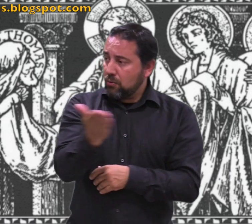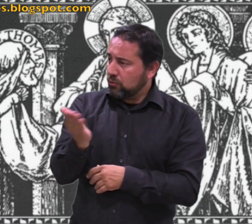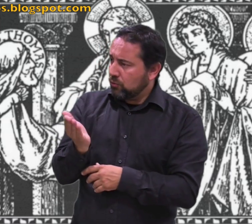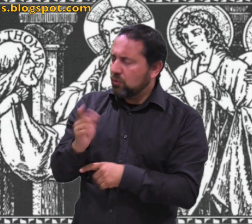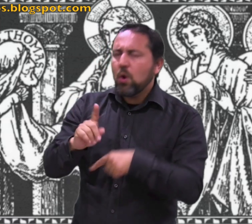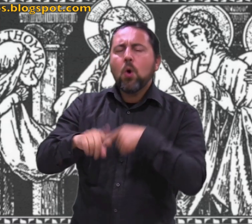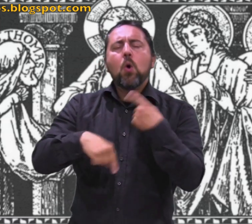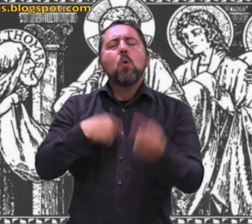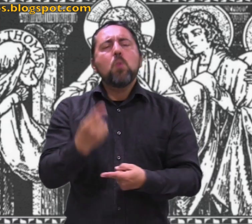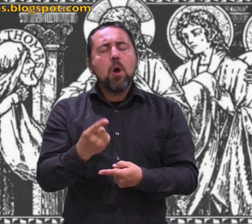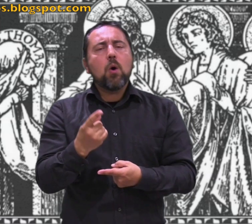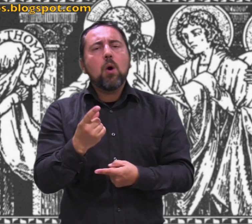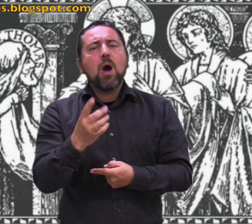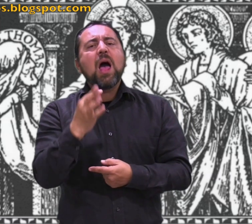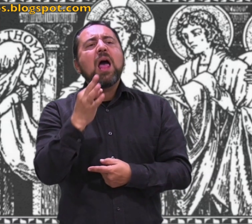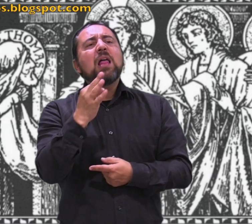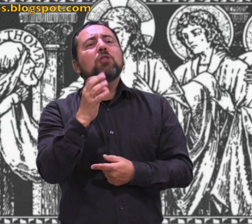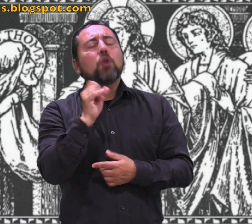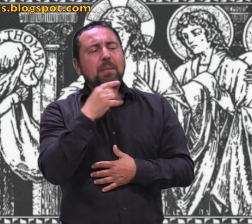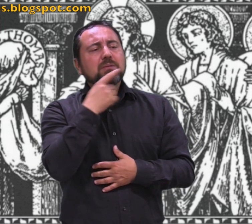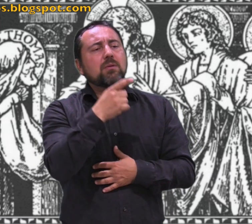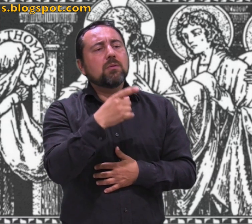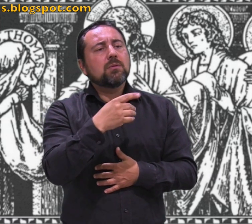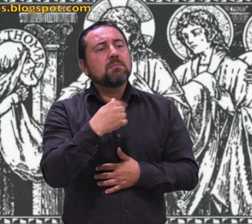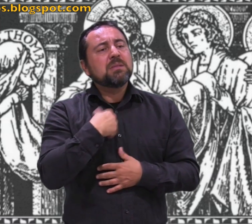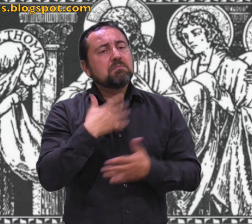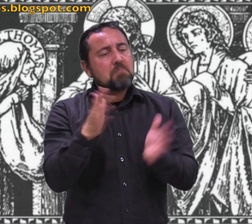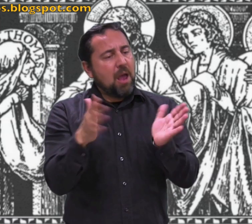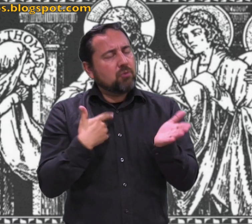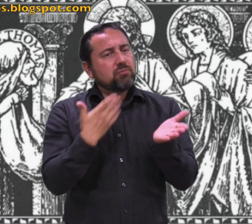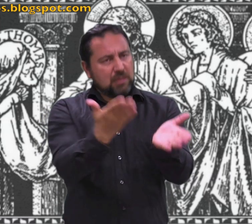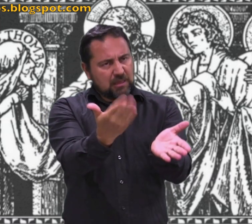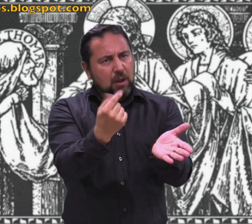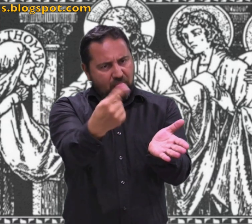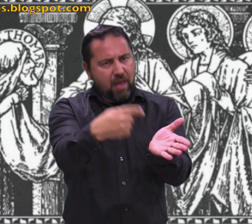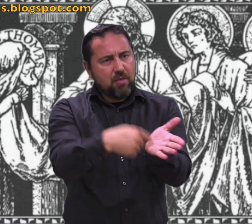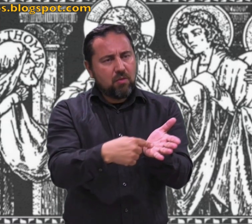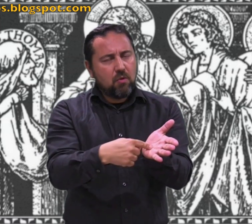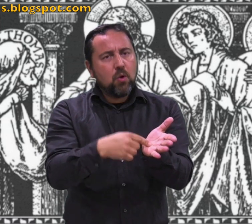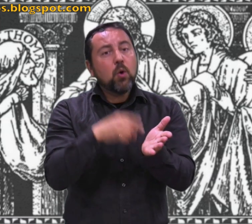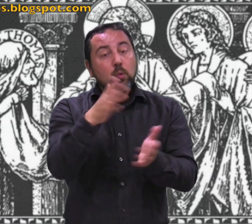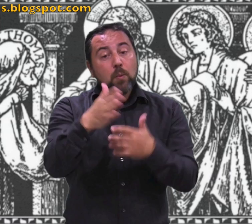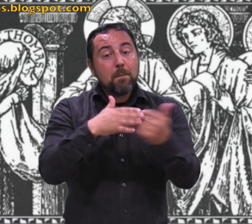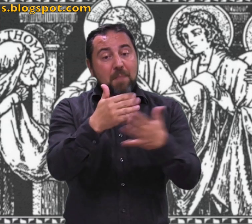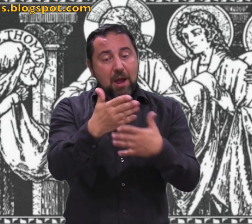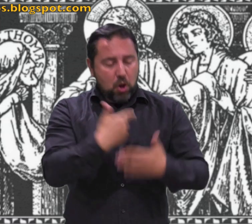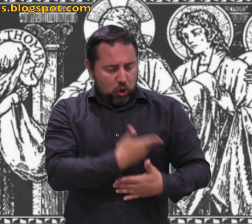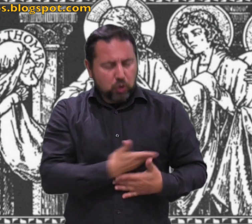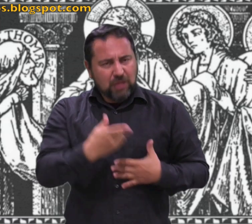a vosotros. Luego dijo a Tomás, trae tu dedo, aquí tienes mis